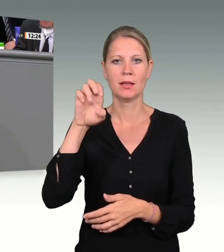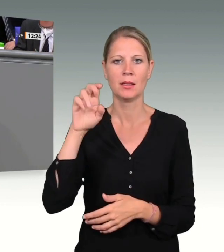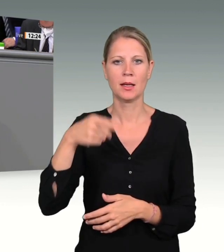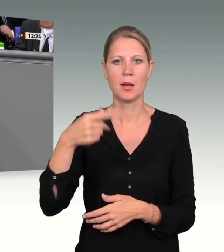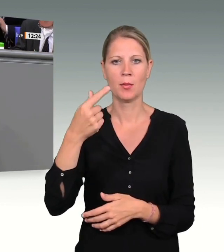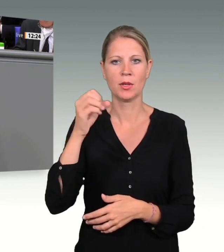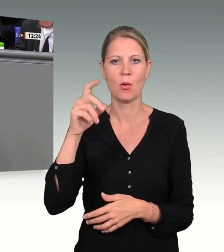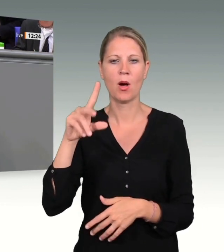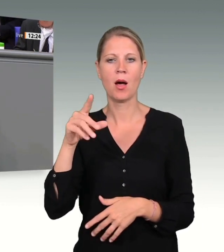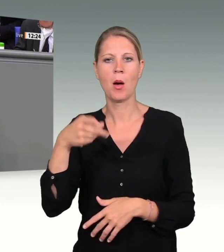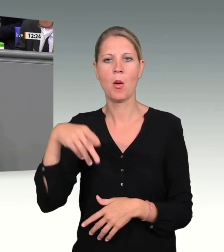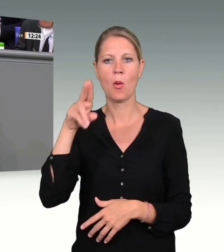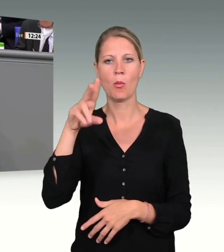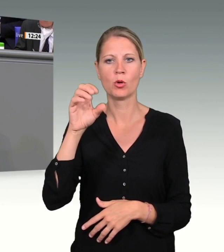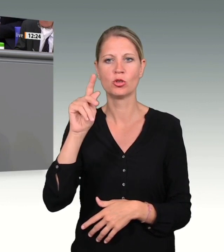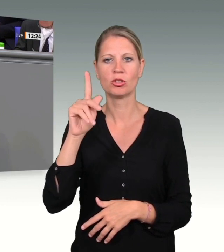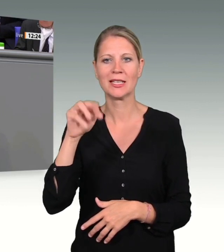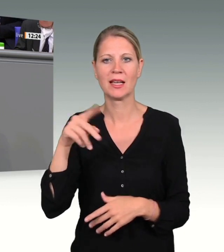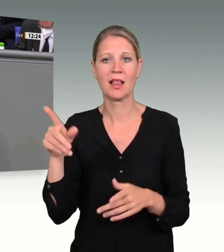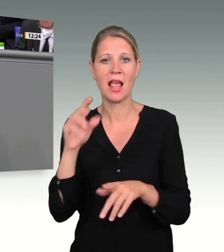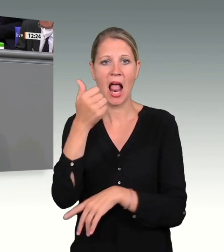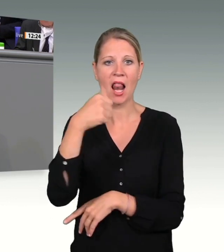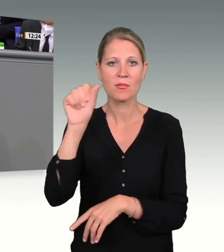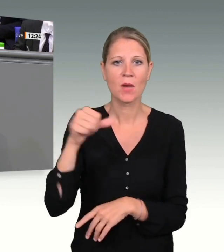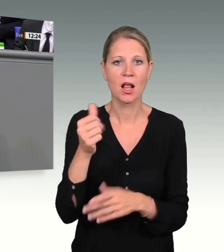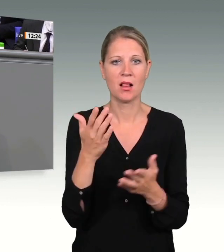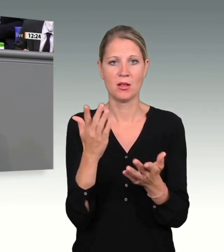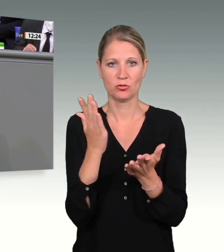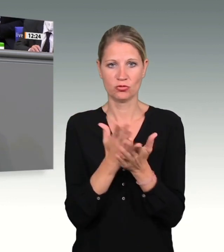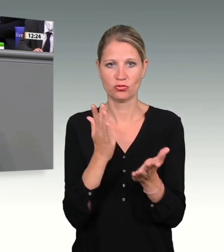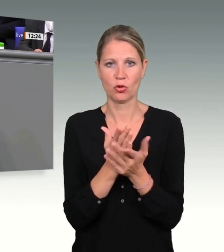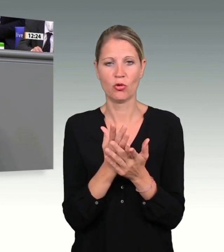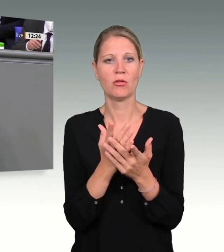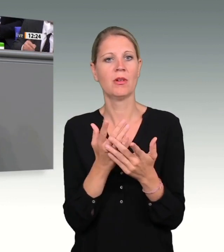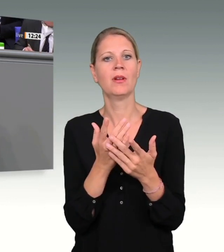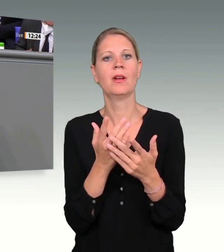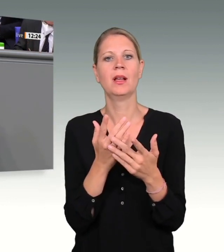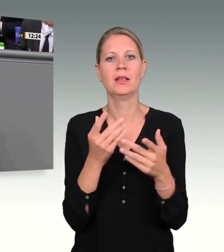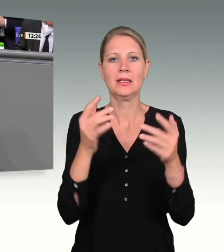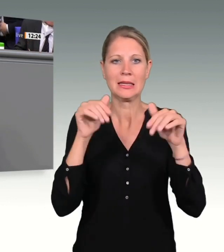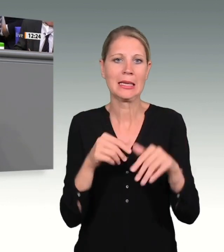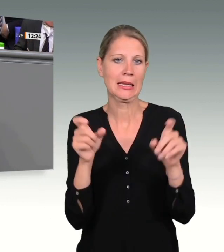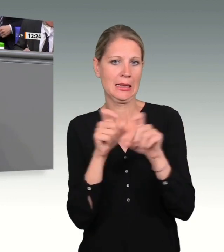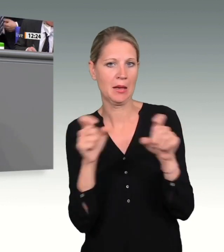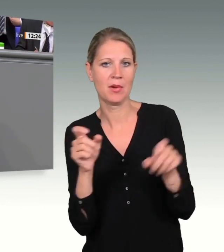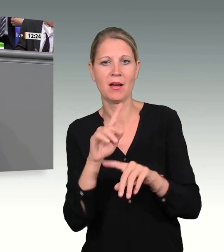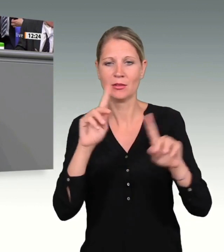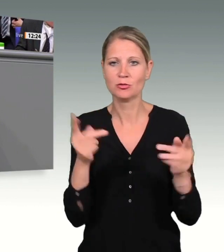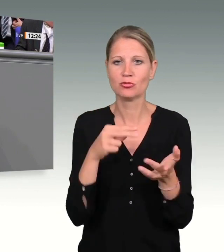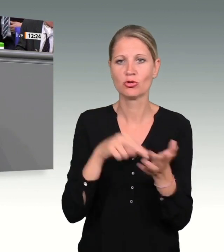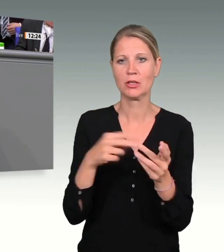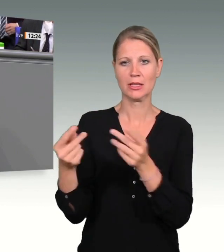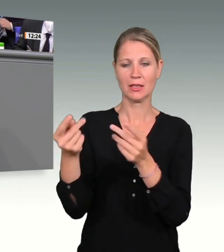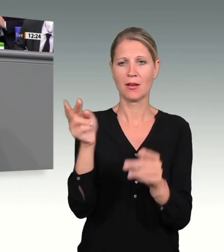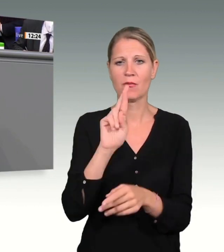Ende schlüpfte er durch die Maschen der Netze, die ihn halten sollten. Eine Fehleinschätzung, die sicherlich keine Polizei in Deutschland so noch einmal